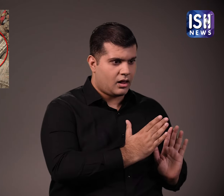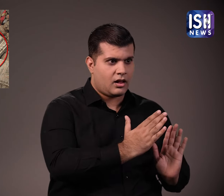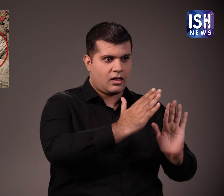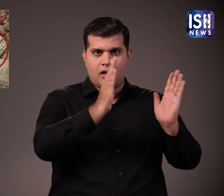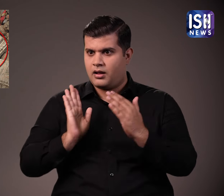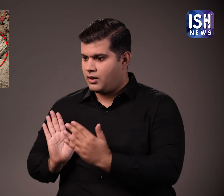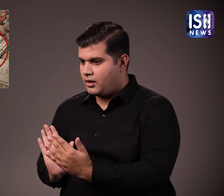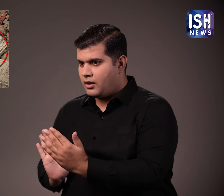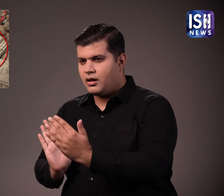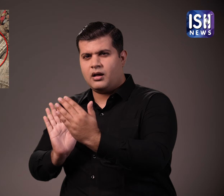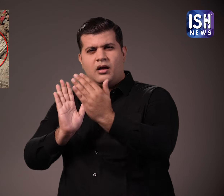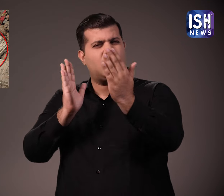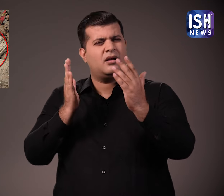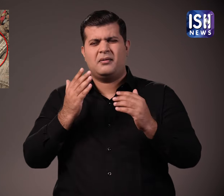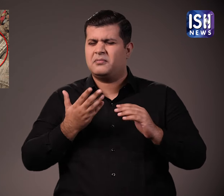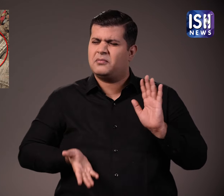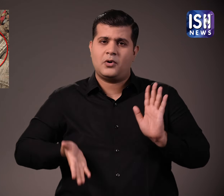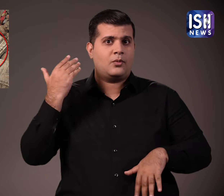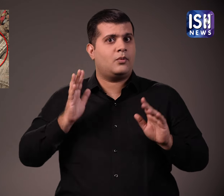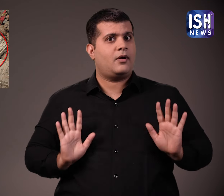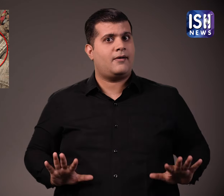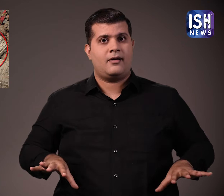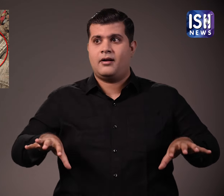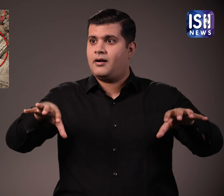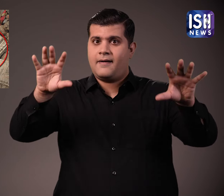सीडियों के दोनों और जैन तिन्धगर की मूर्तिया हैं